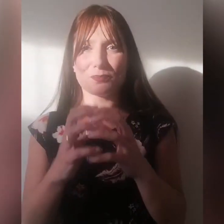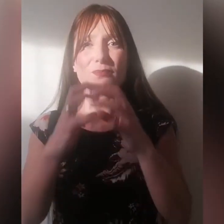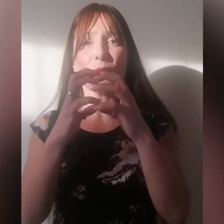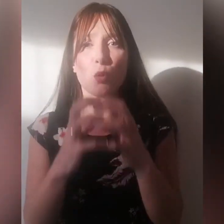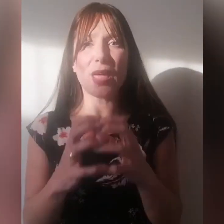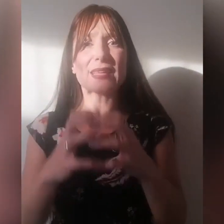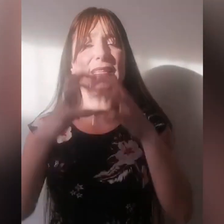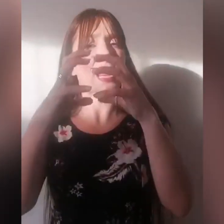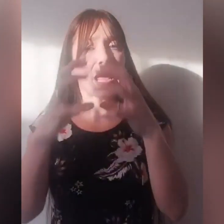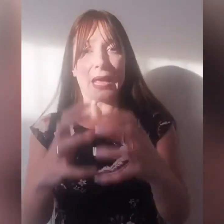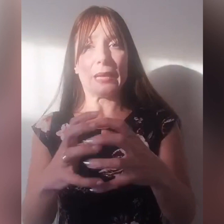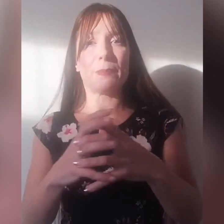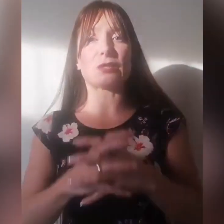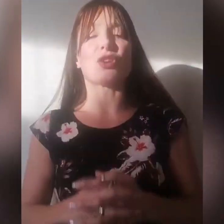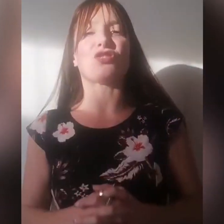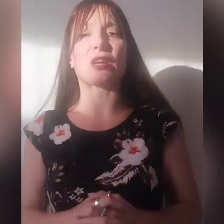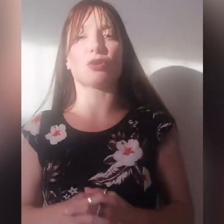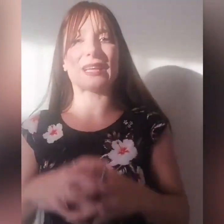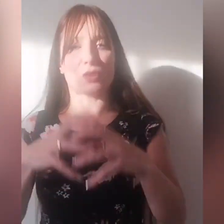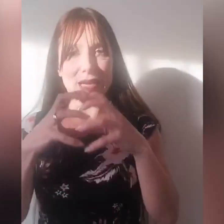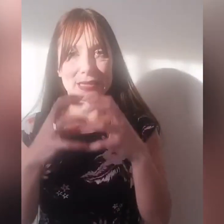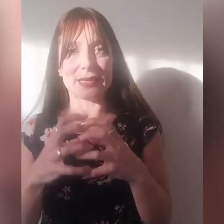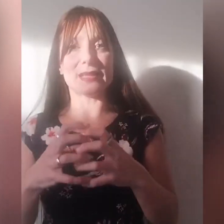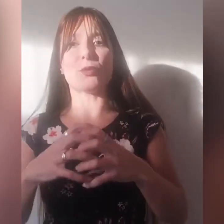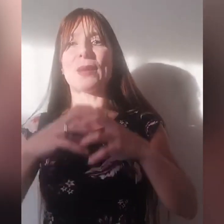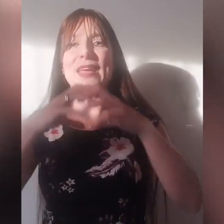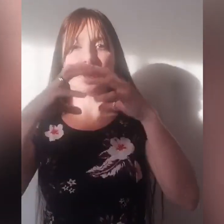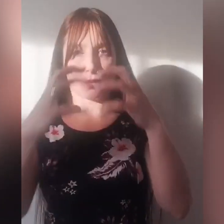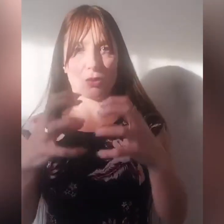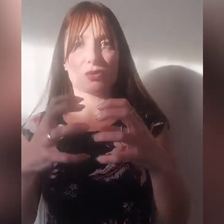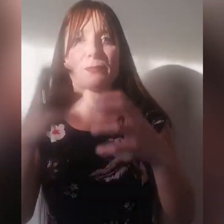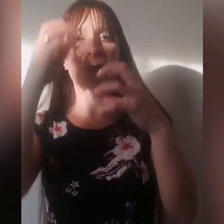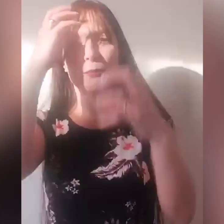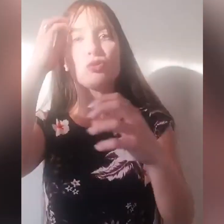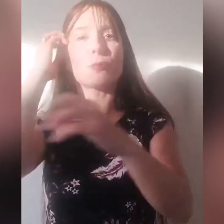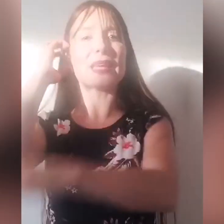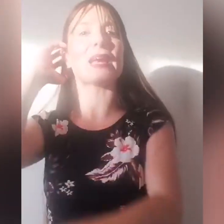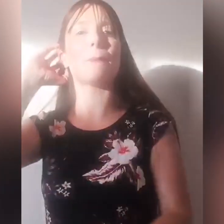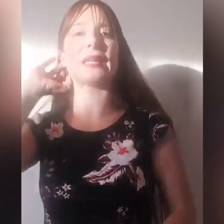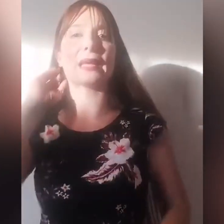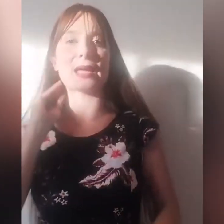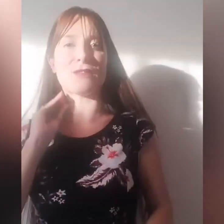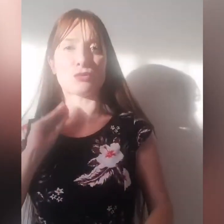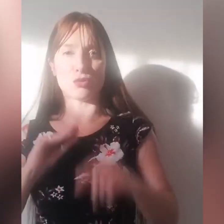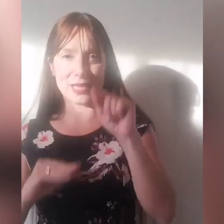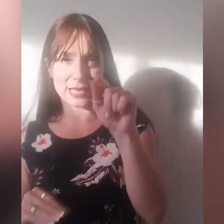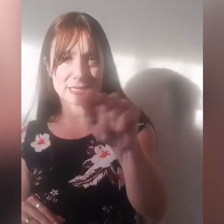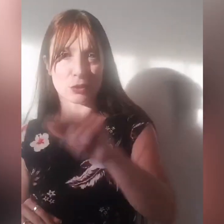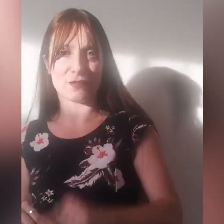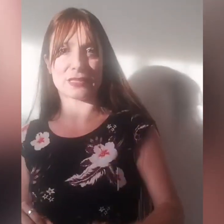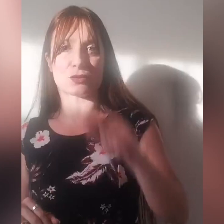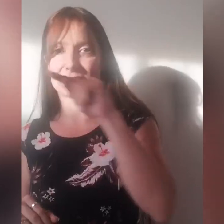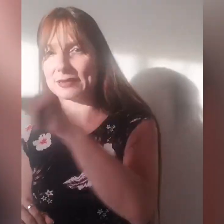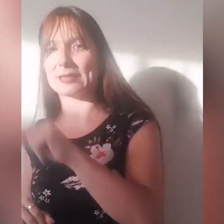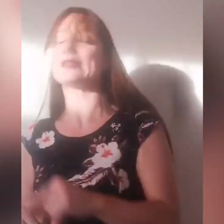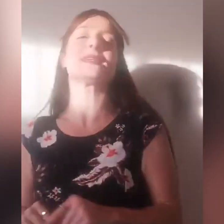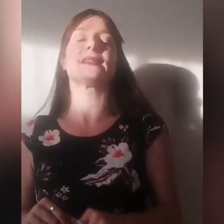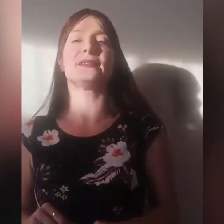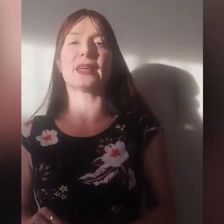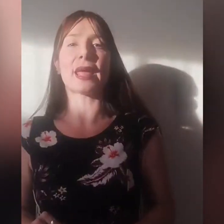puoi essere, il pastore ci ha ricordato anche dell'indemoniamento, lo esprime molto bene nella predica che ha fatto domenica, se non l'avete ascoltata andatela a sentire,